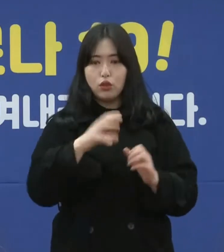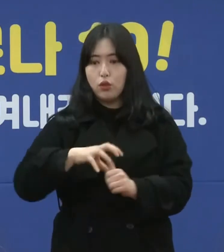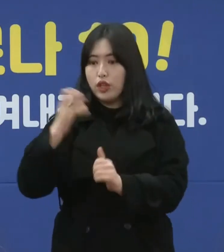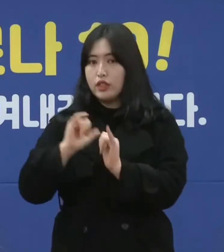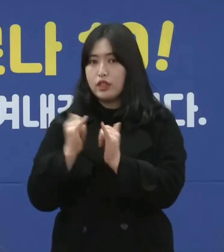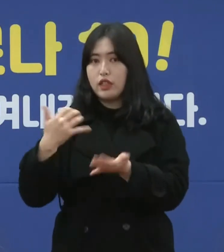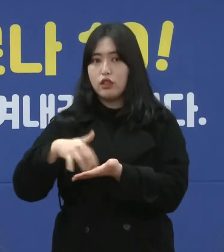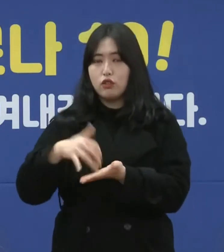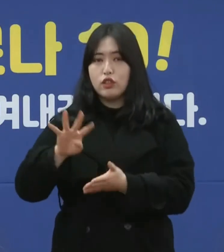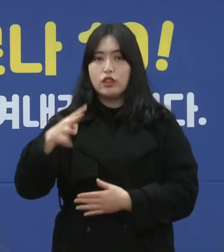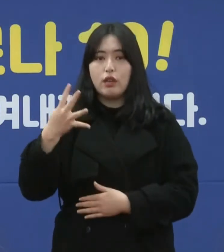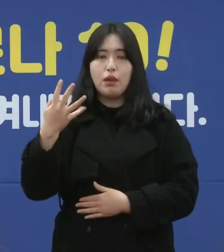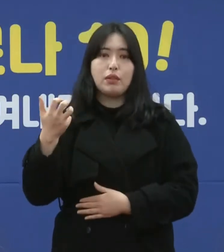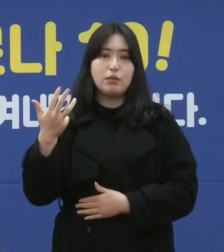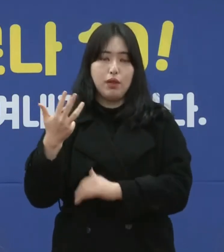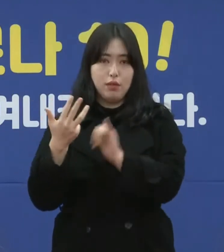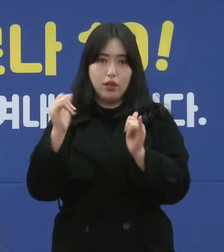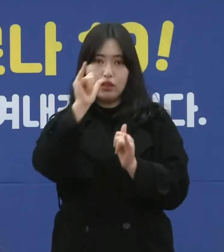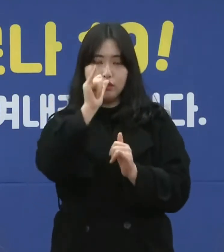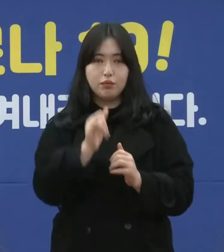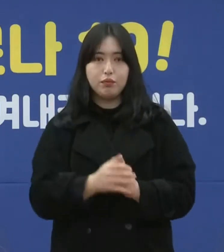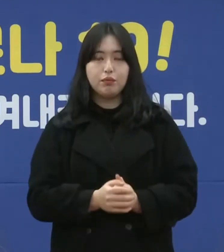해제자는 488명입니다.